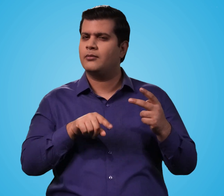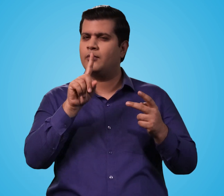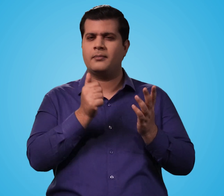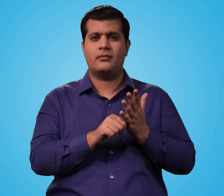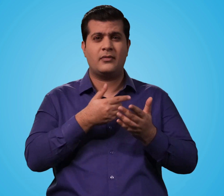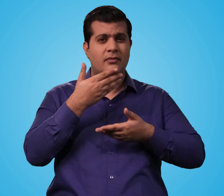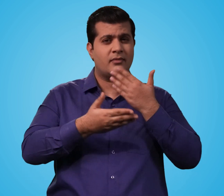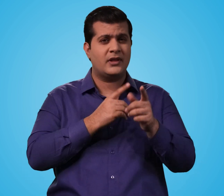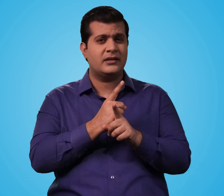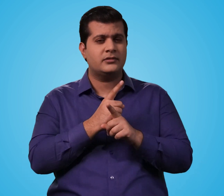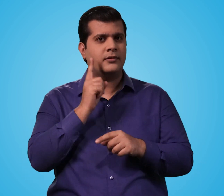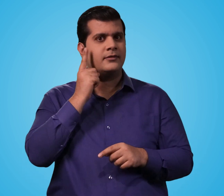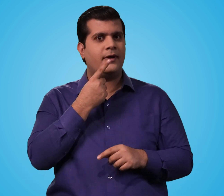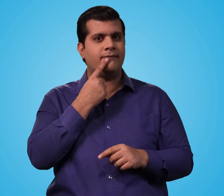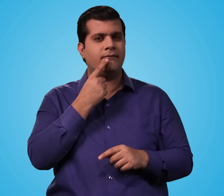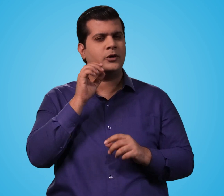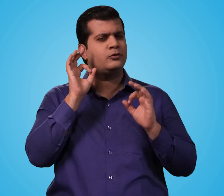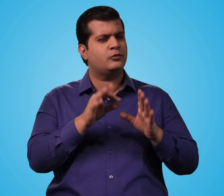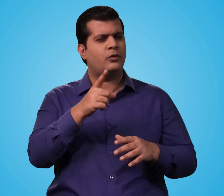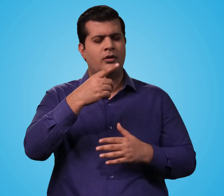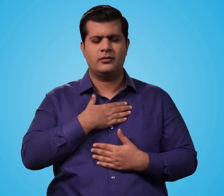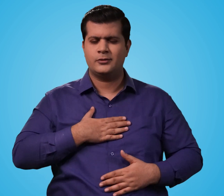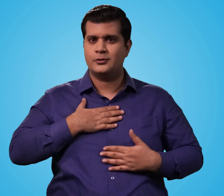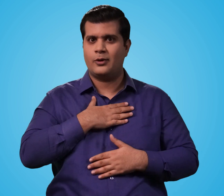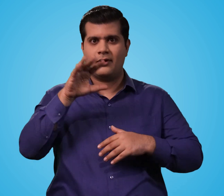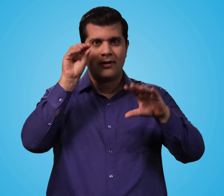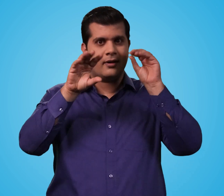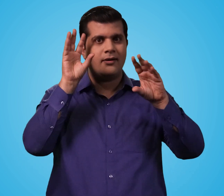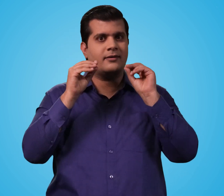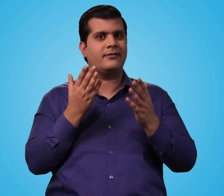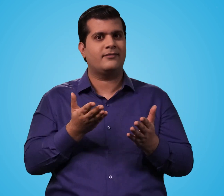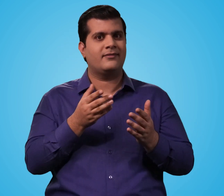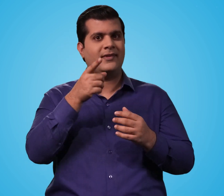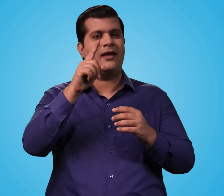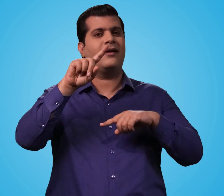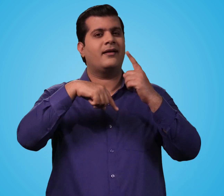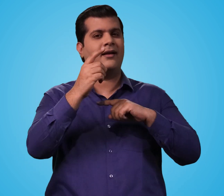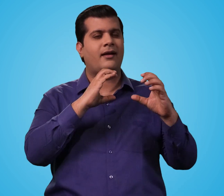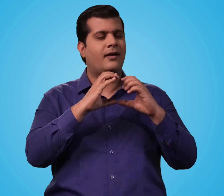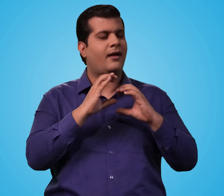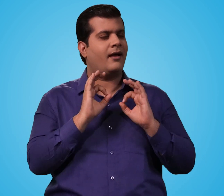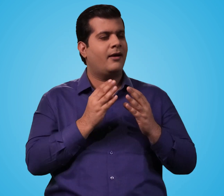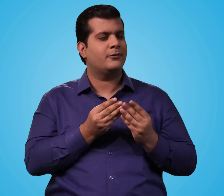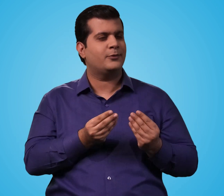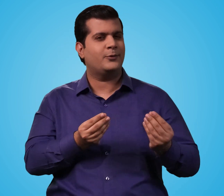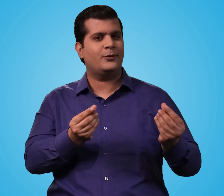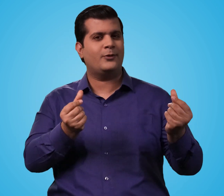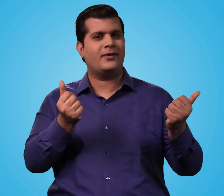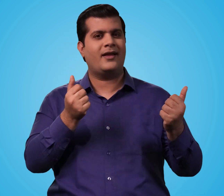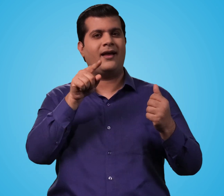जरूरी है एक महिने का ये कोर्स डेफ टीचर पढ़ाएगा आपको सीखने में निश्चिंद आनन्द आएगा फिर आप fluently बात कर सकते